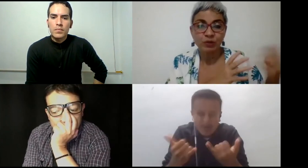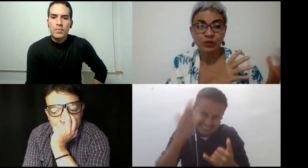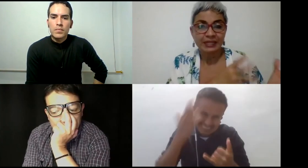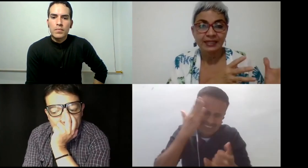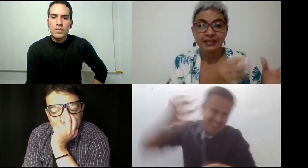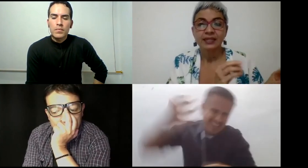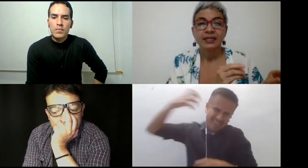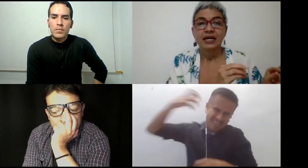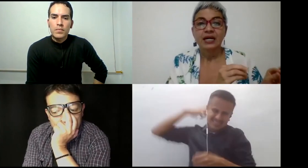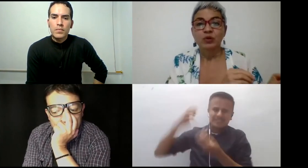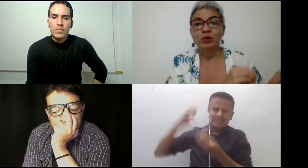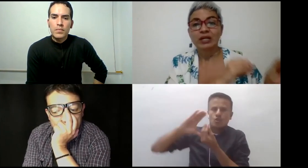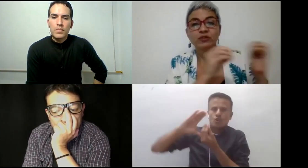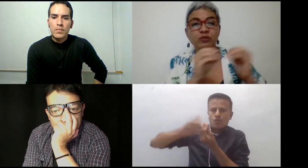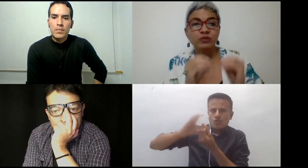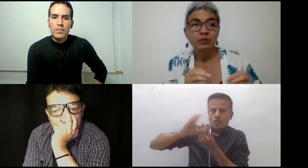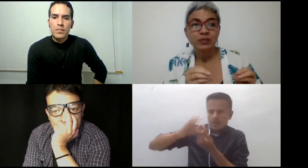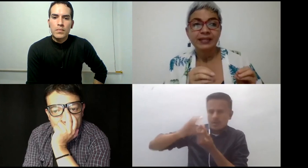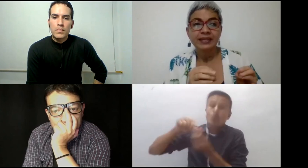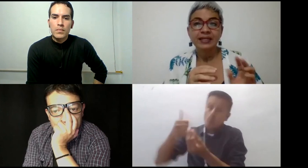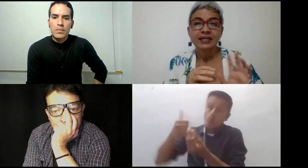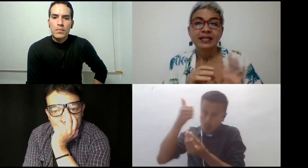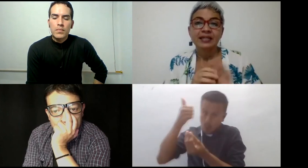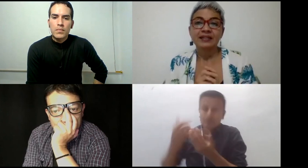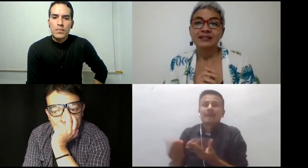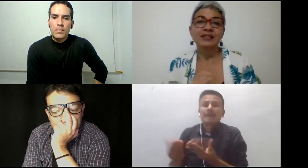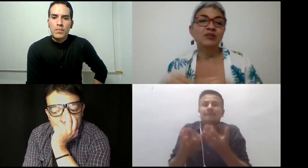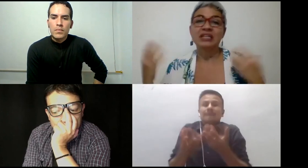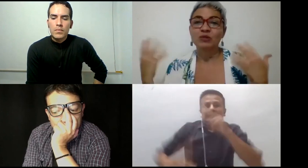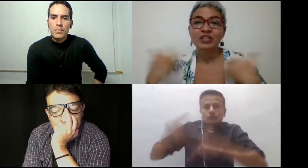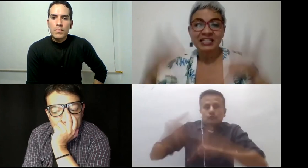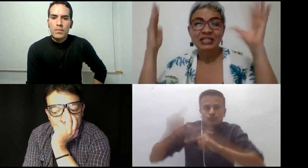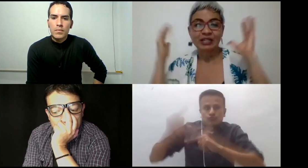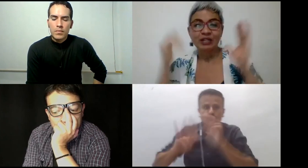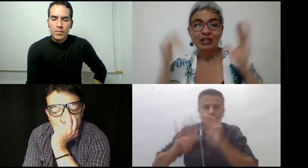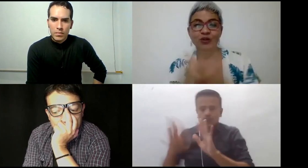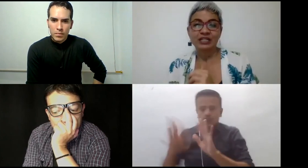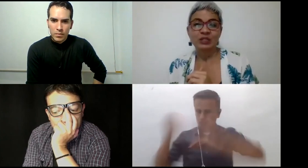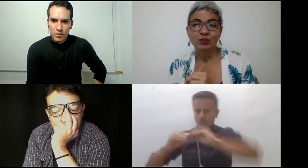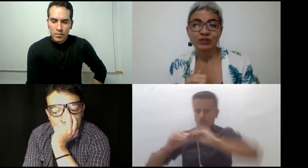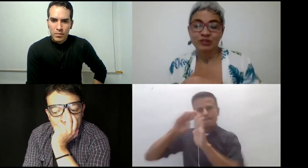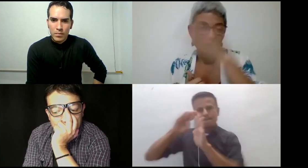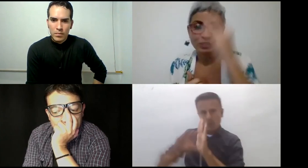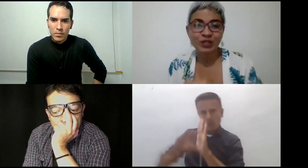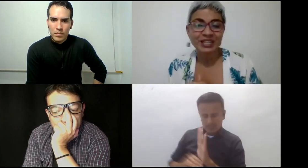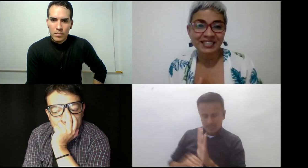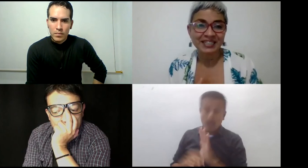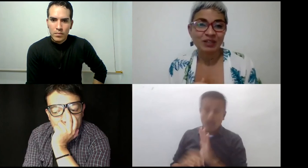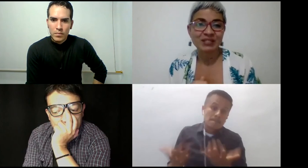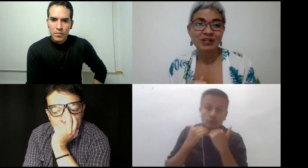importante, aportó a la construcción de política. Si tenemos que reactivar el colectivo, pues los invito a que reactivemos ese